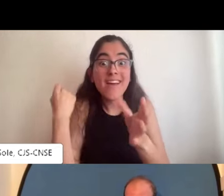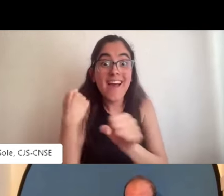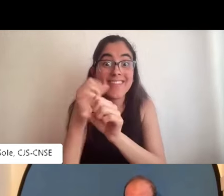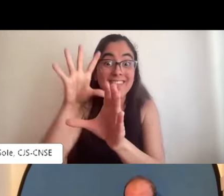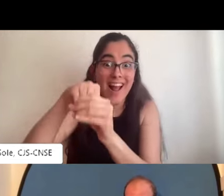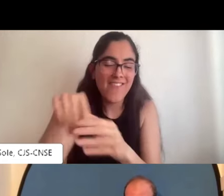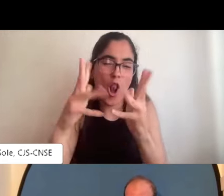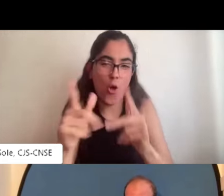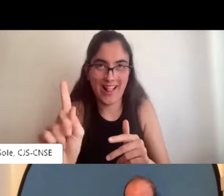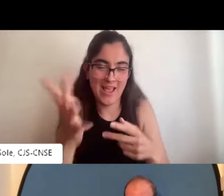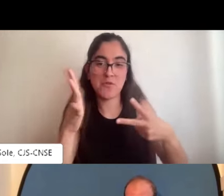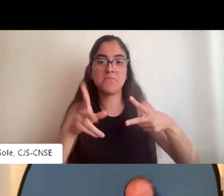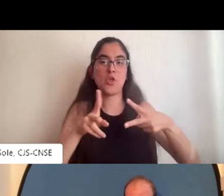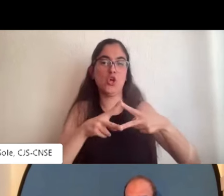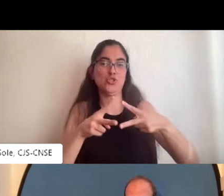en mi currículum